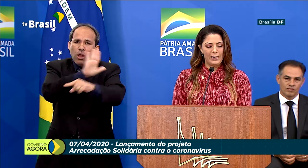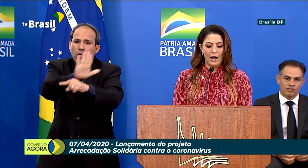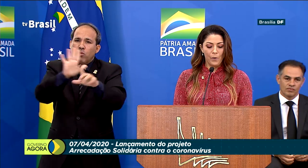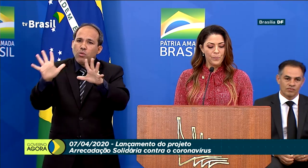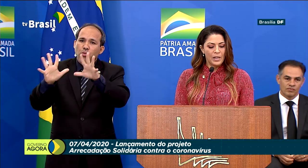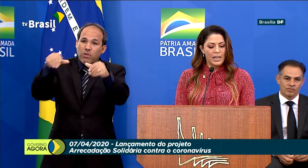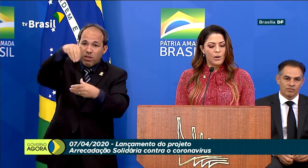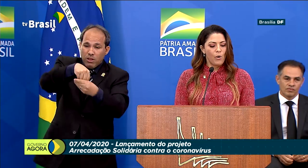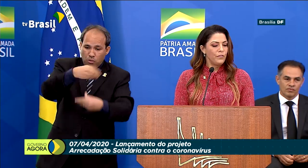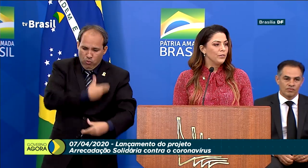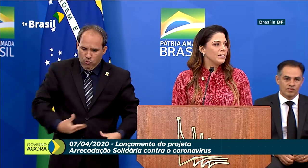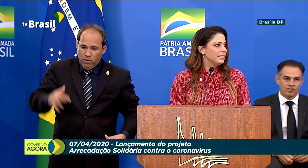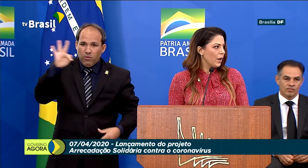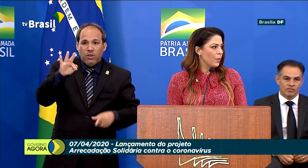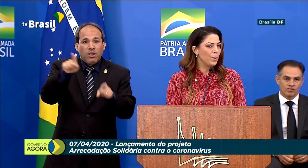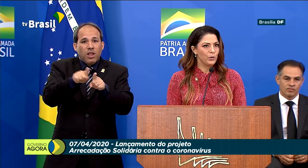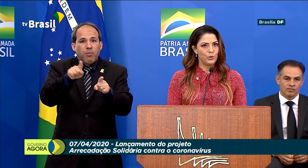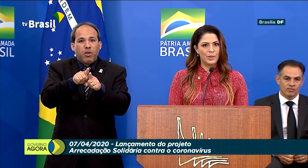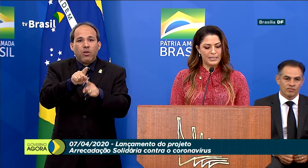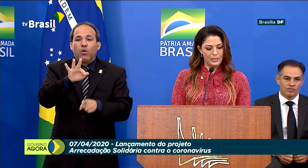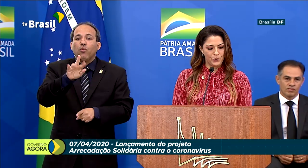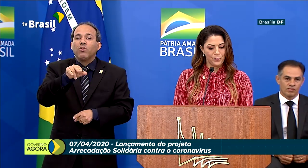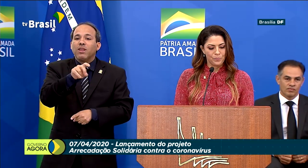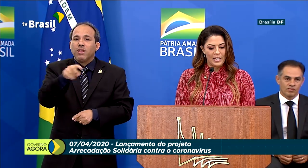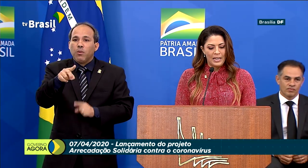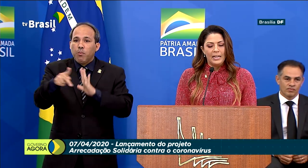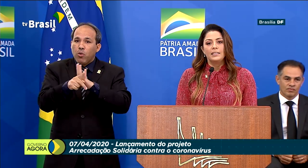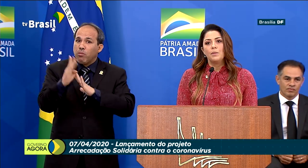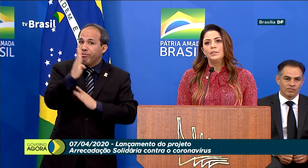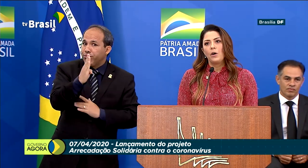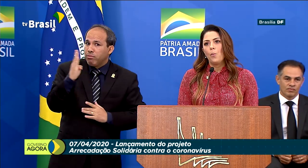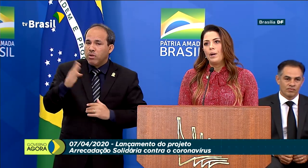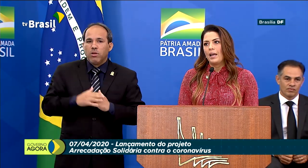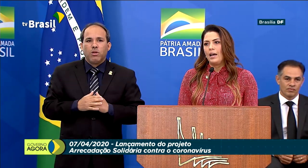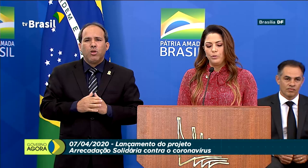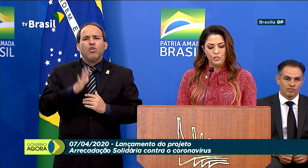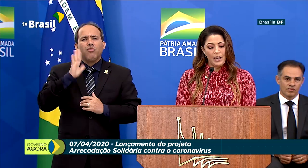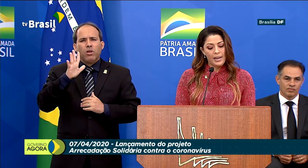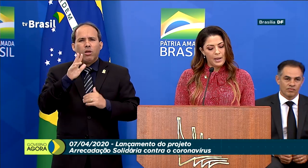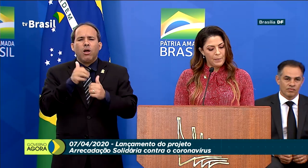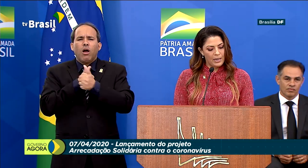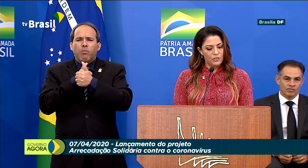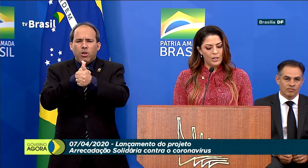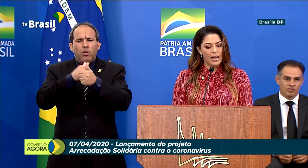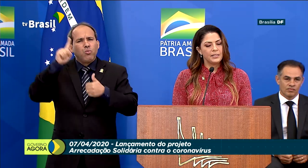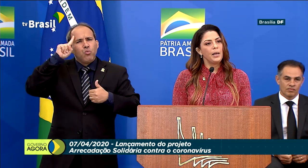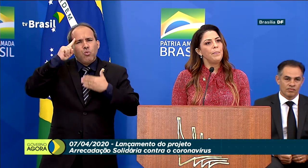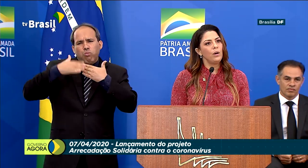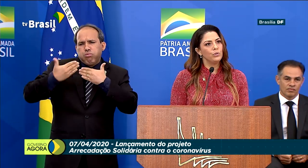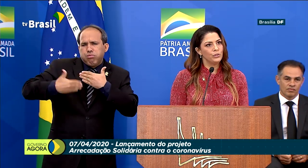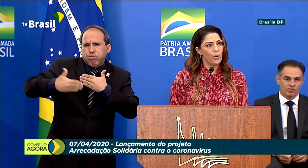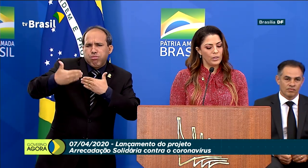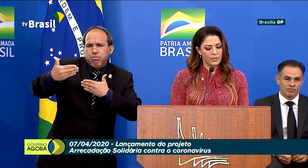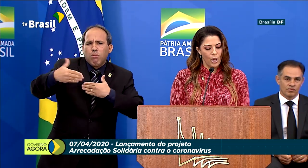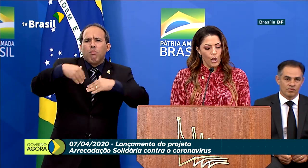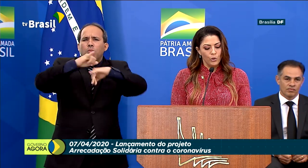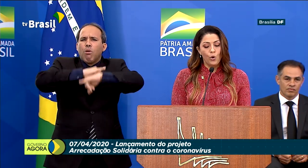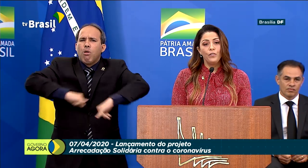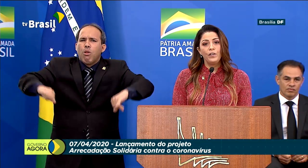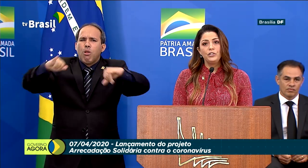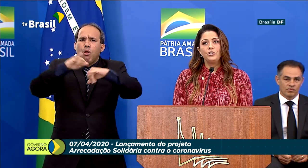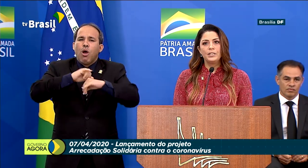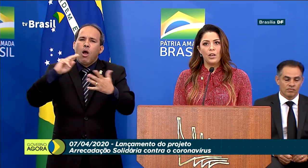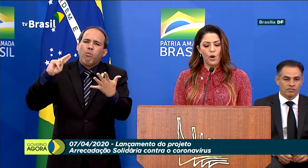Governo Federal e com a Fundação Banco do Brasil. Temos acompanhado diariamente as repercussões